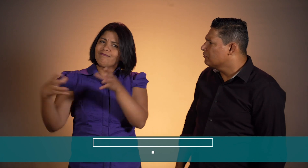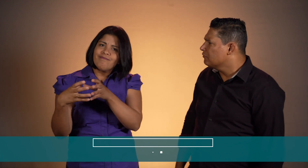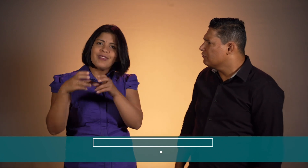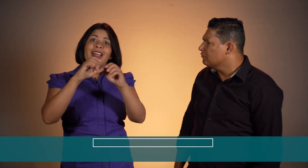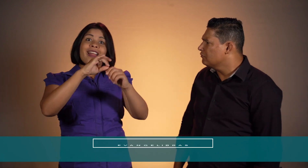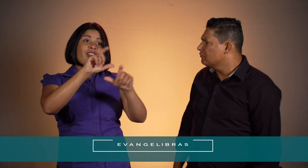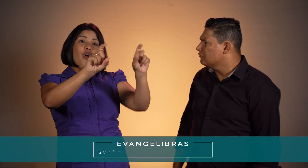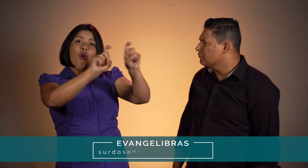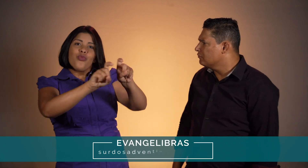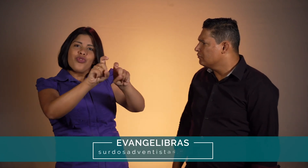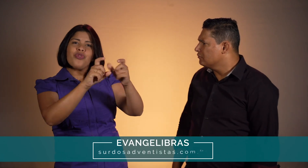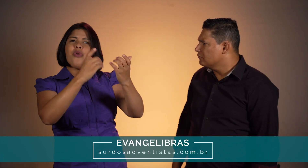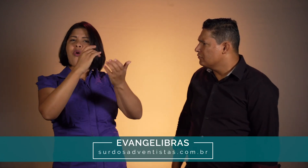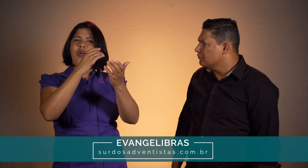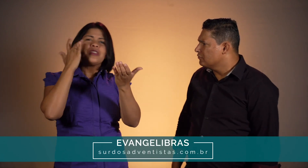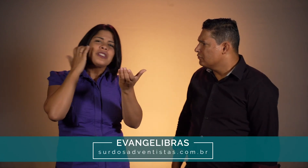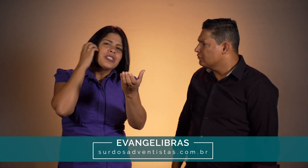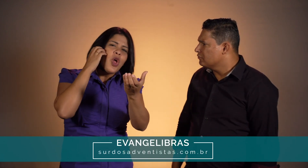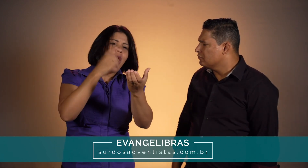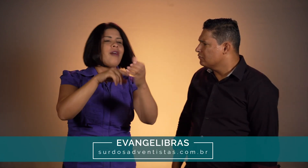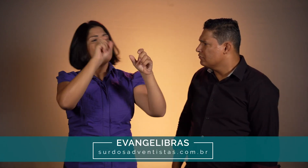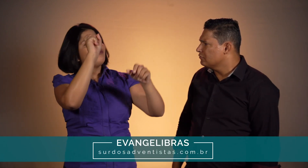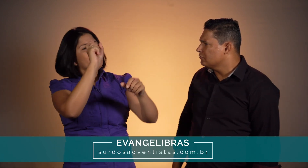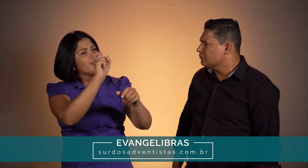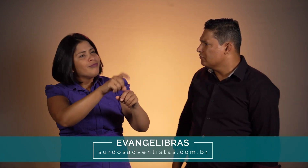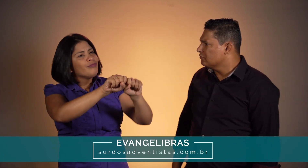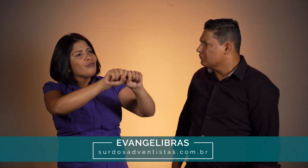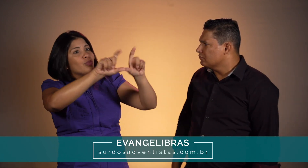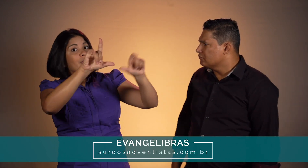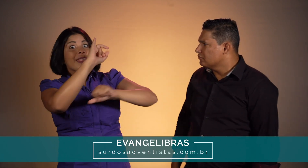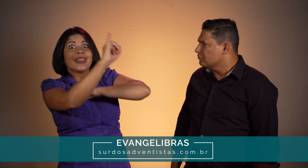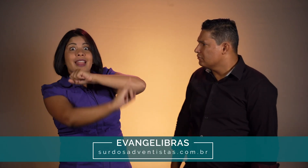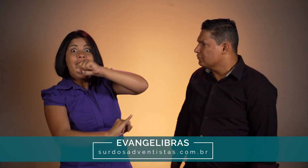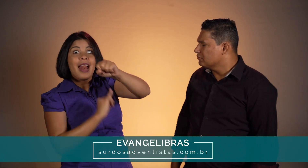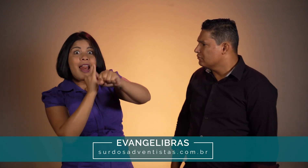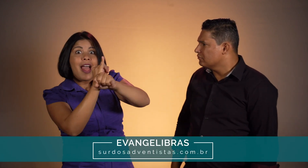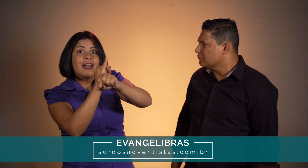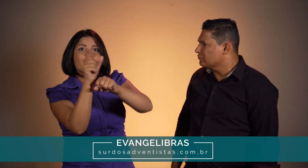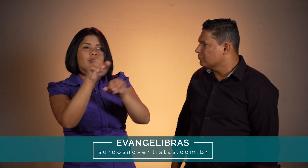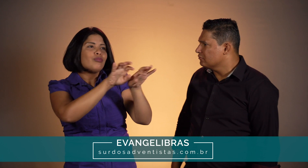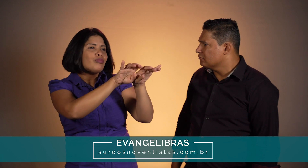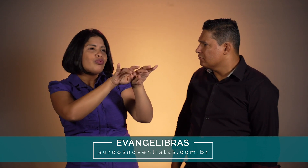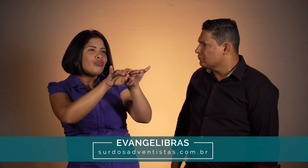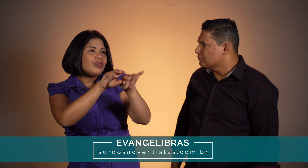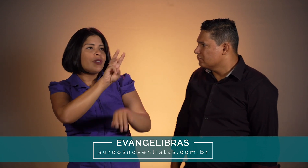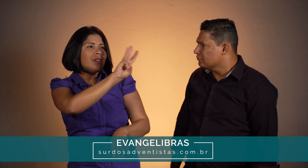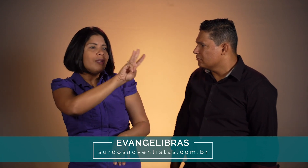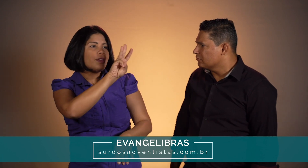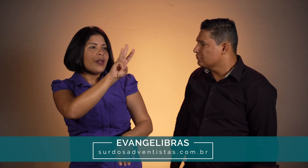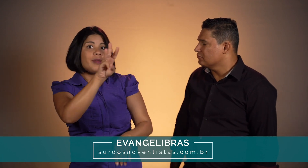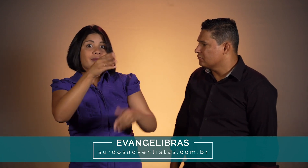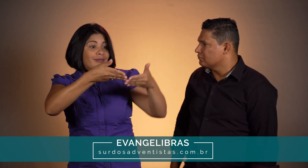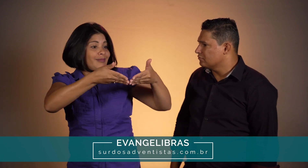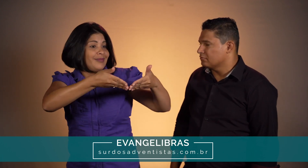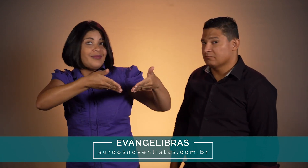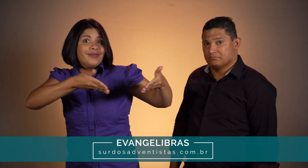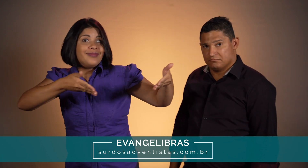Isso mesmo! Basta você entrar no nosso site e acompanhar toda a programação. Basta entrar nesse site aqui.